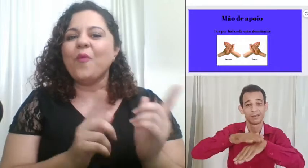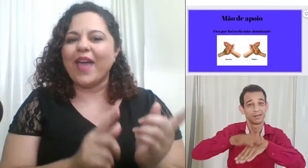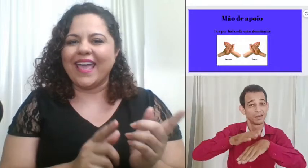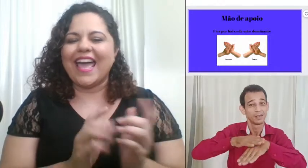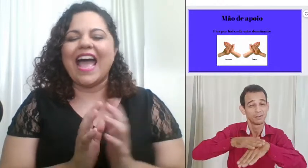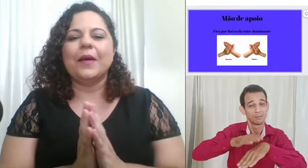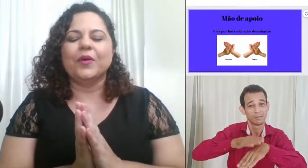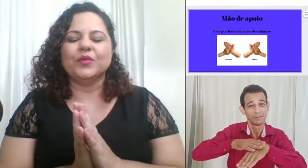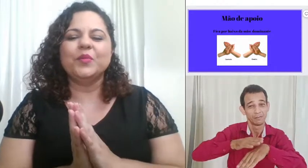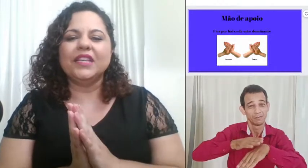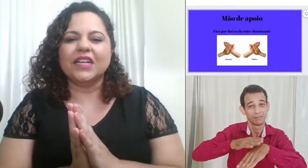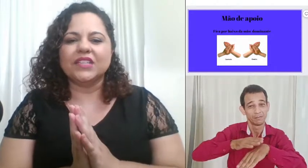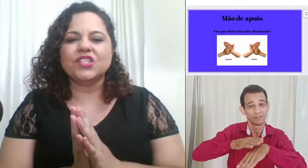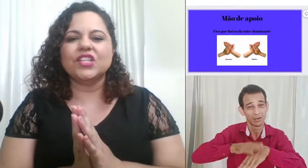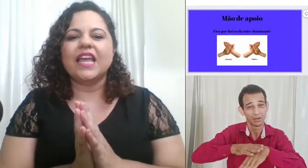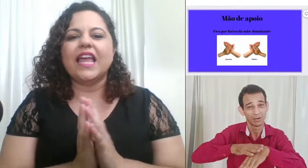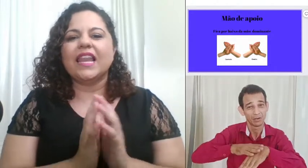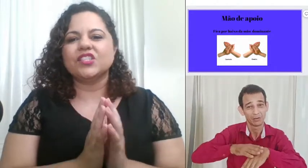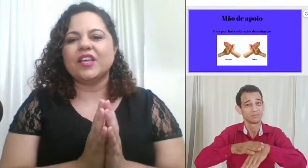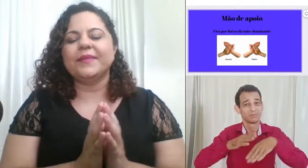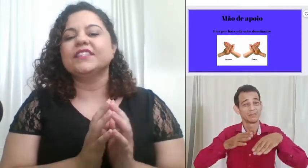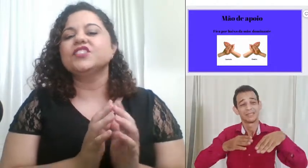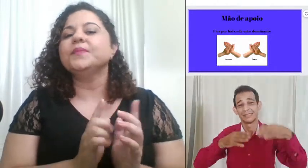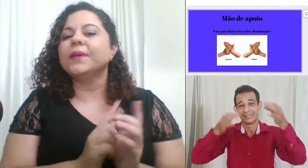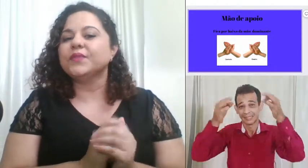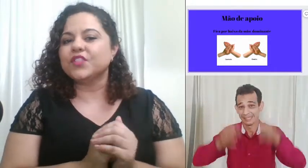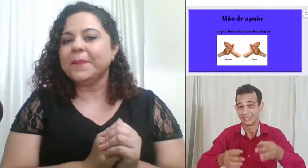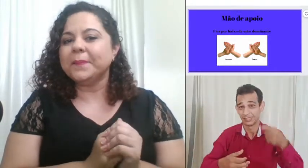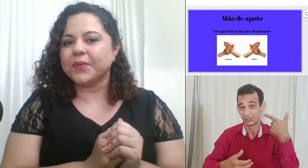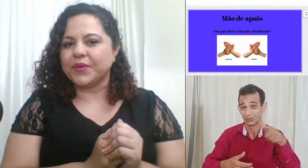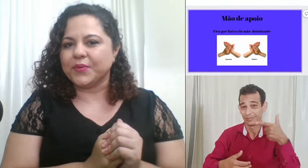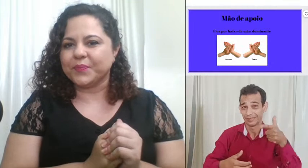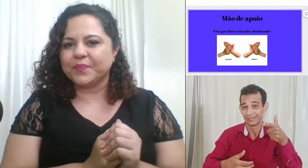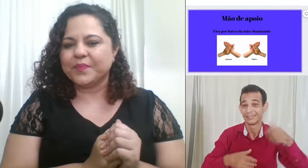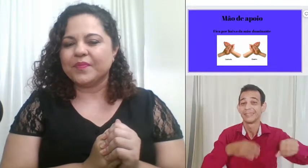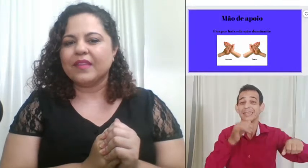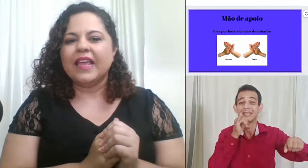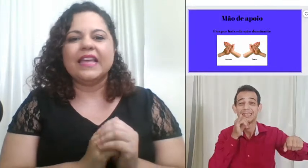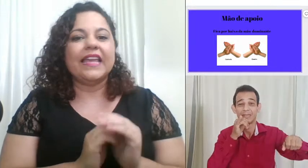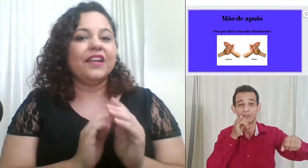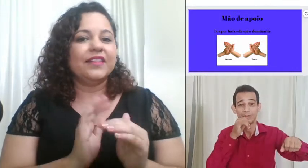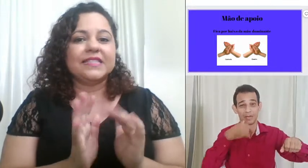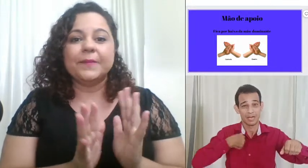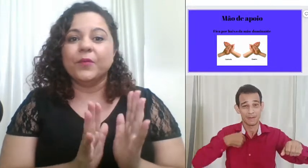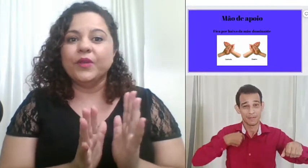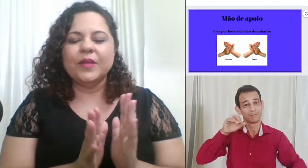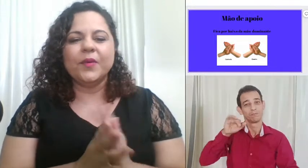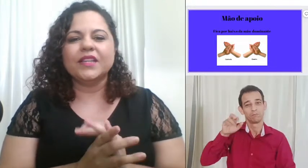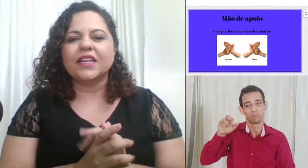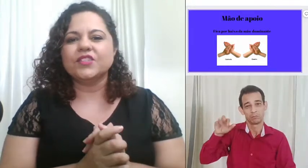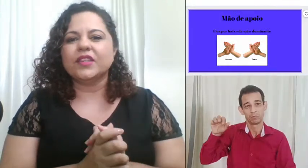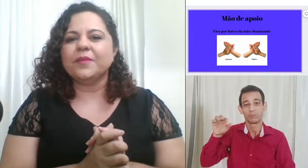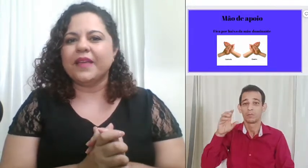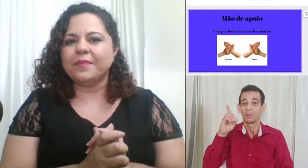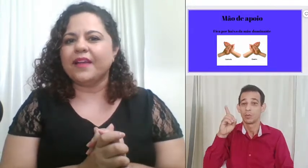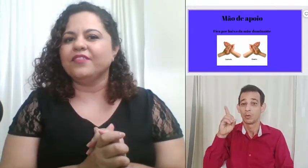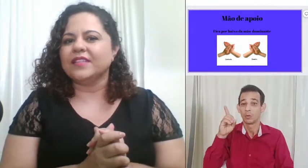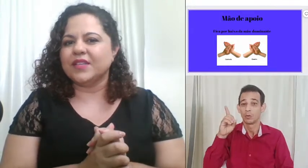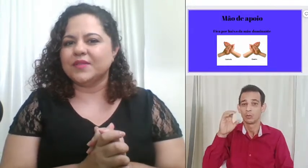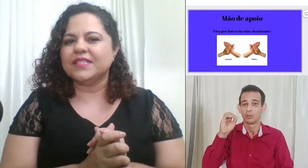é a mão dominante ela é chamada de mão de apoio e ela vai ser muito importante também para fazer os